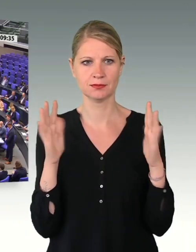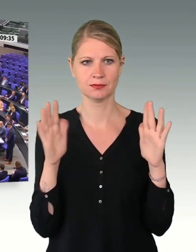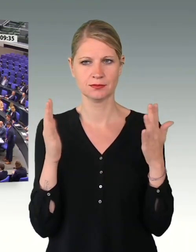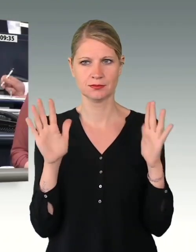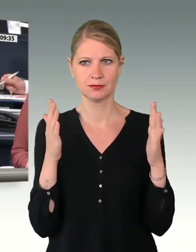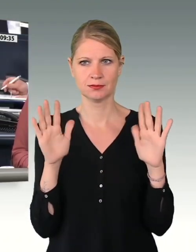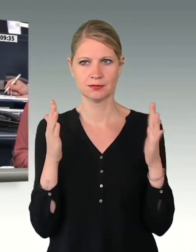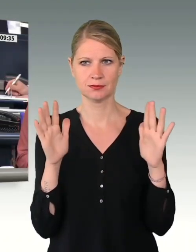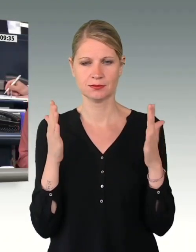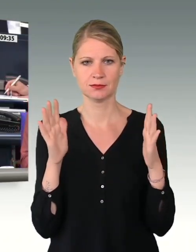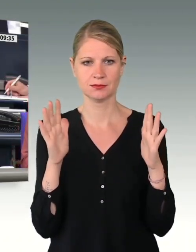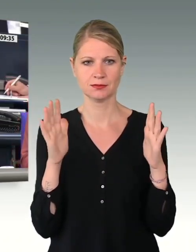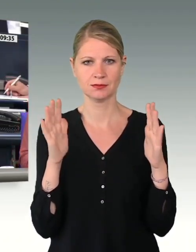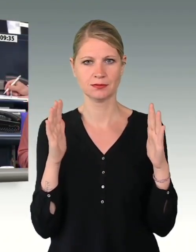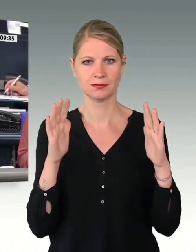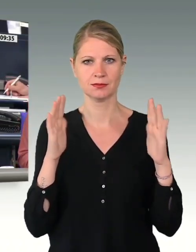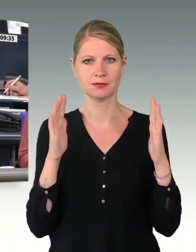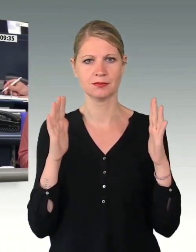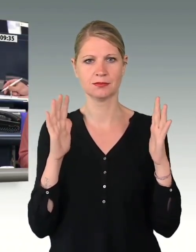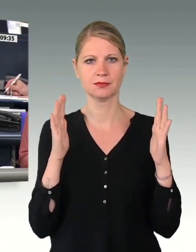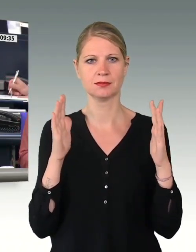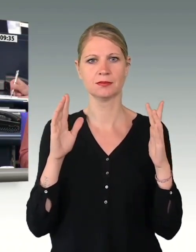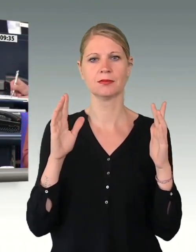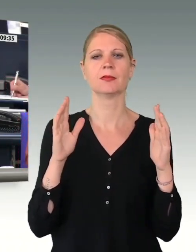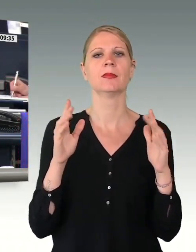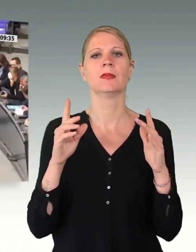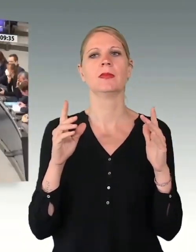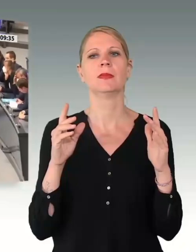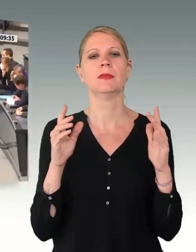Nächster Redner für die Fraktion der AfD, Hannes Gnaug.